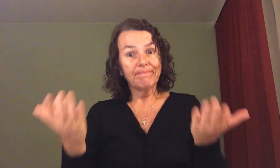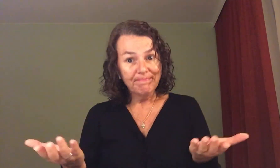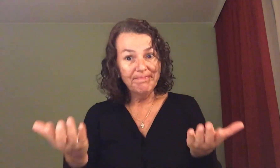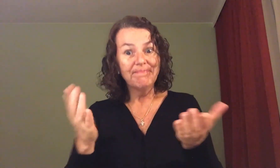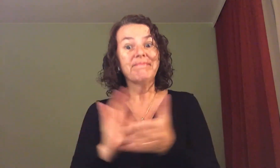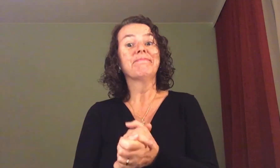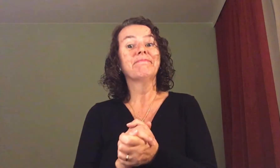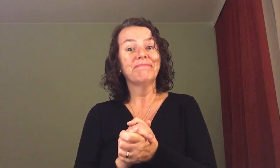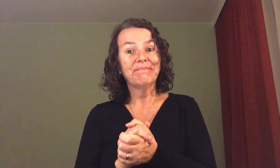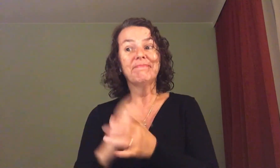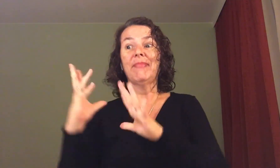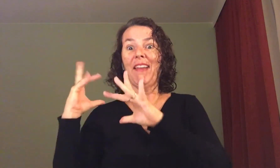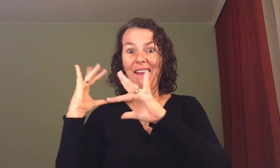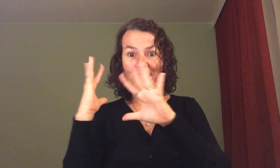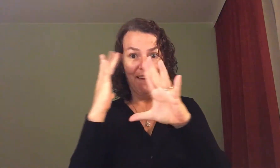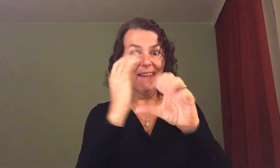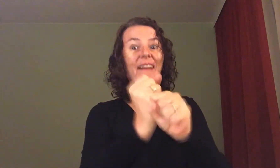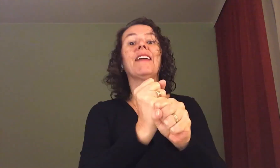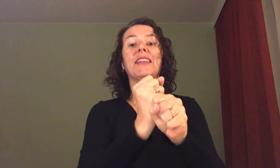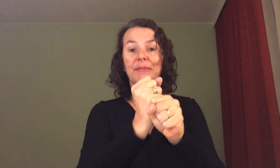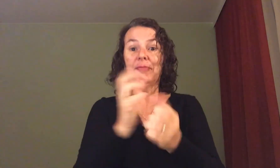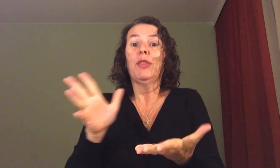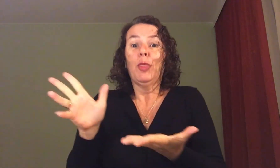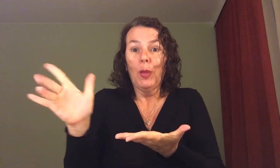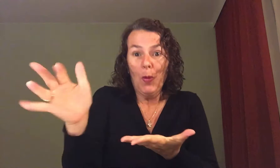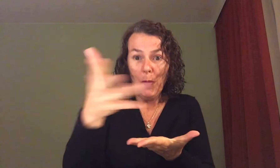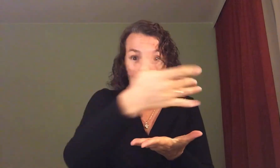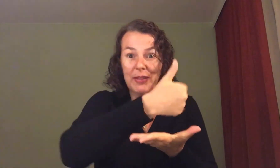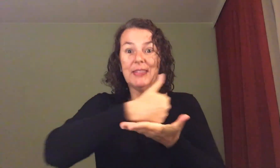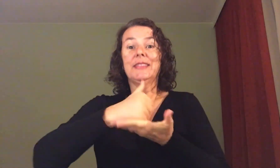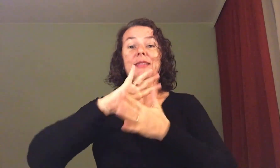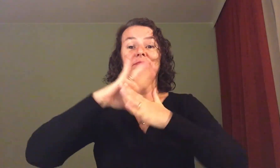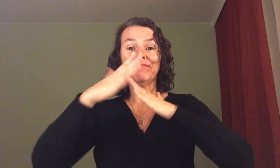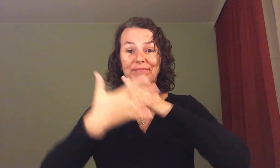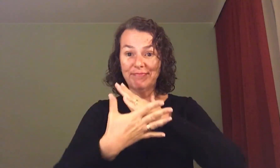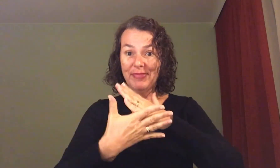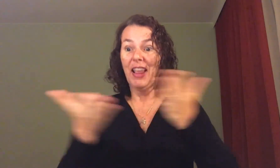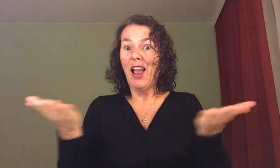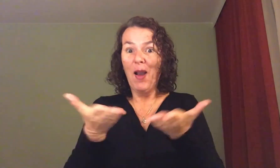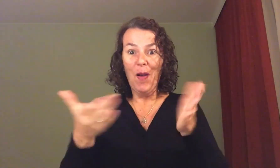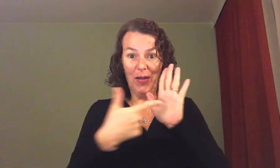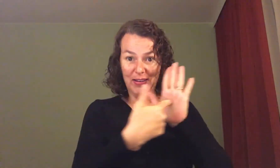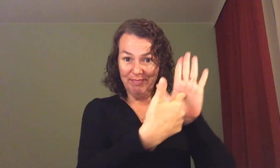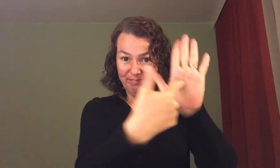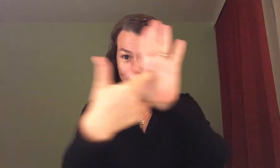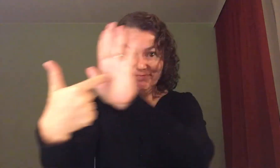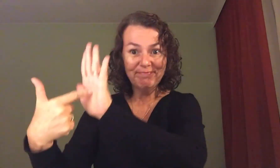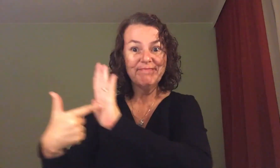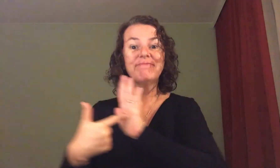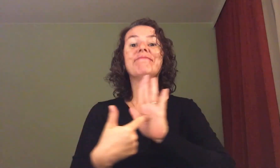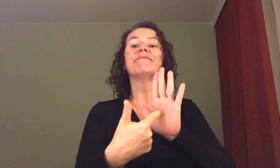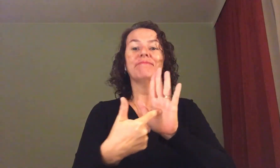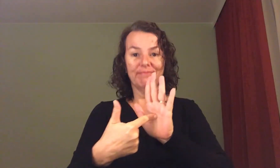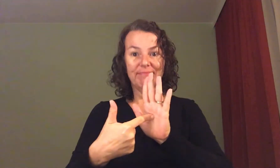Diante disso, pode-se dizer que a documentação da Libras, ora apresentada,